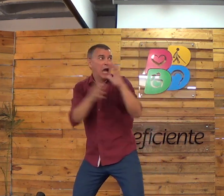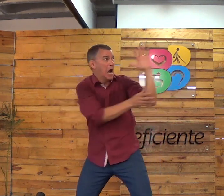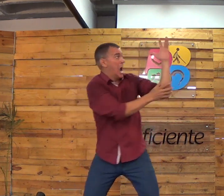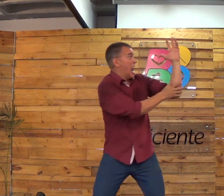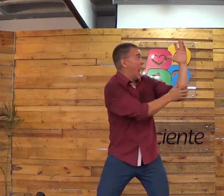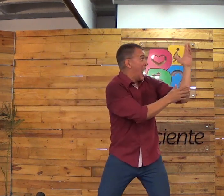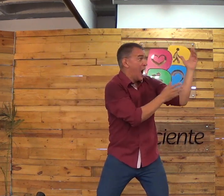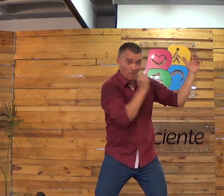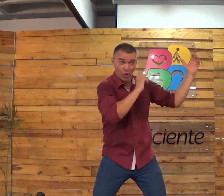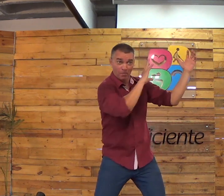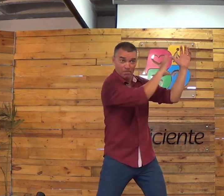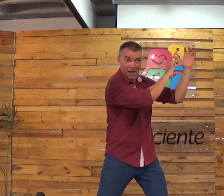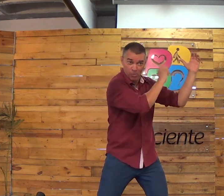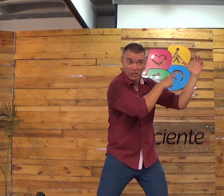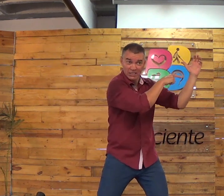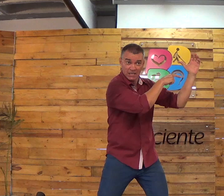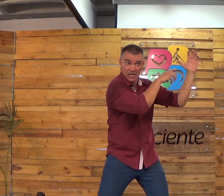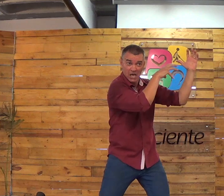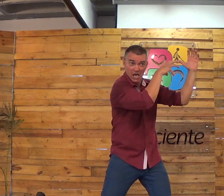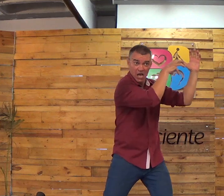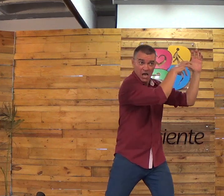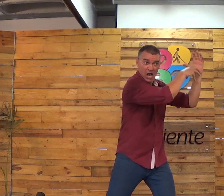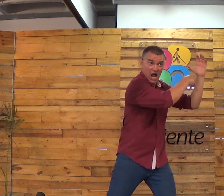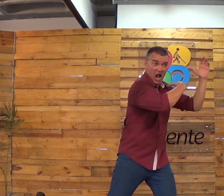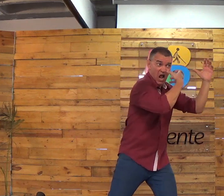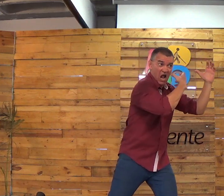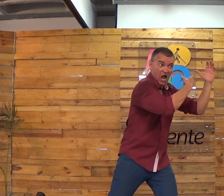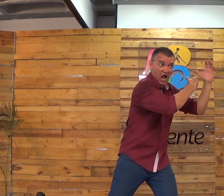comer? que a E essa árvore da vida? Eu posso pegar a foto dela?